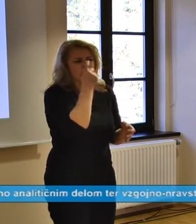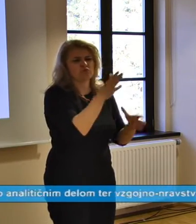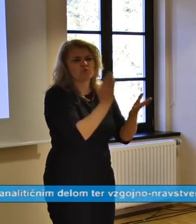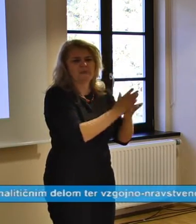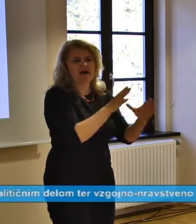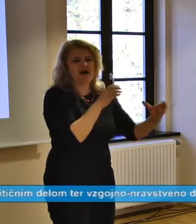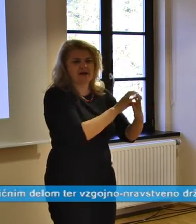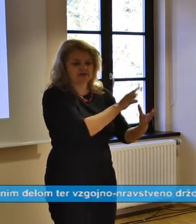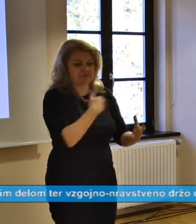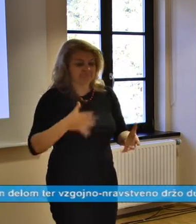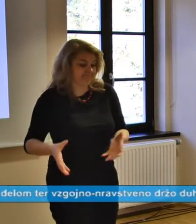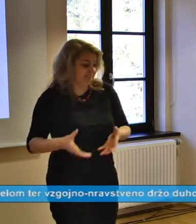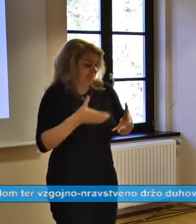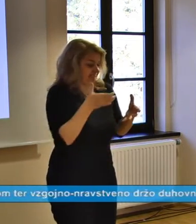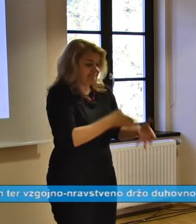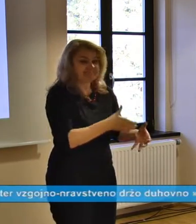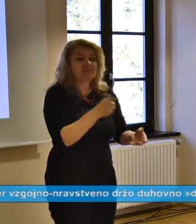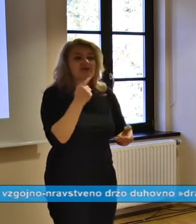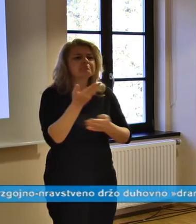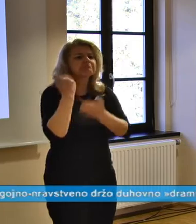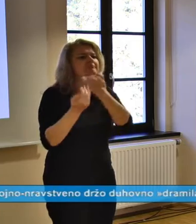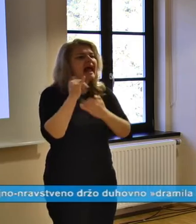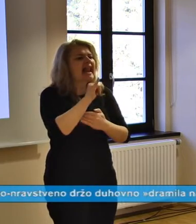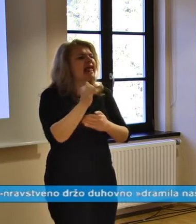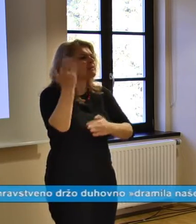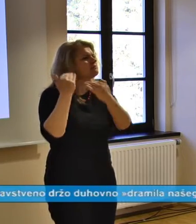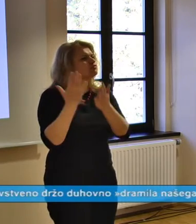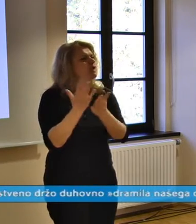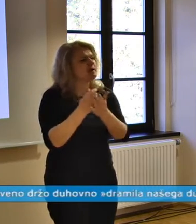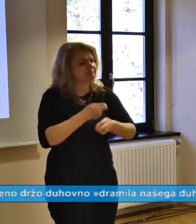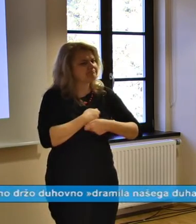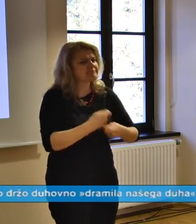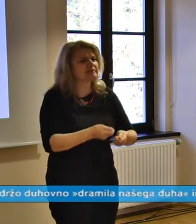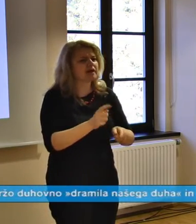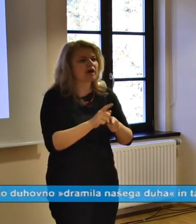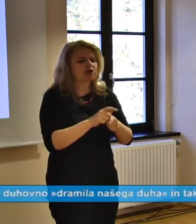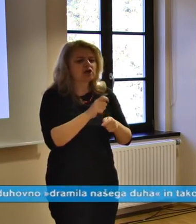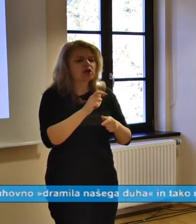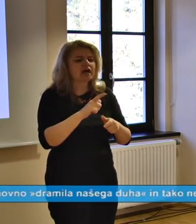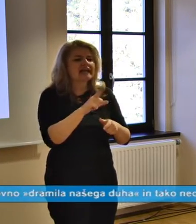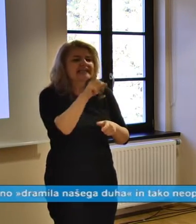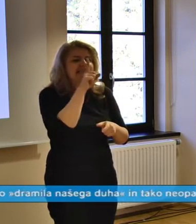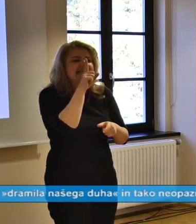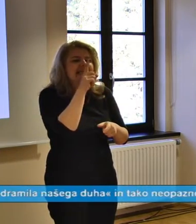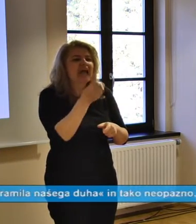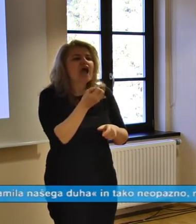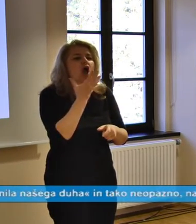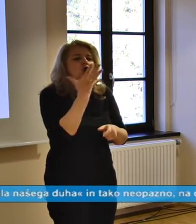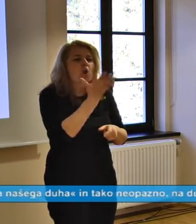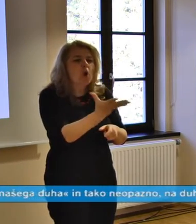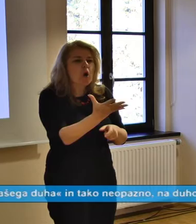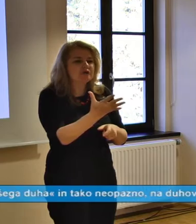Pred leti smo uspeli že izdati enografijo Tiha Rože Zdenke Serajnik,